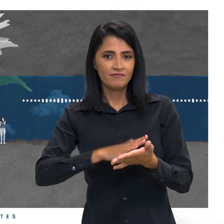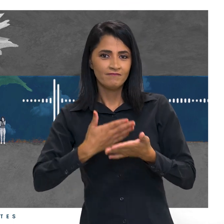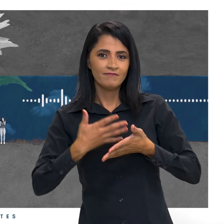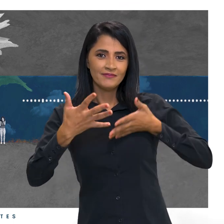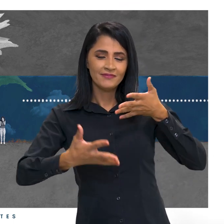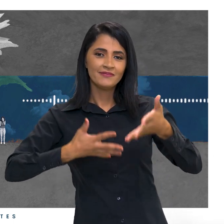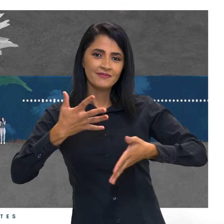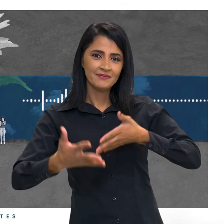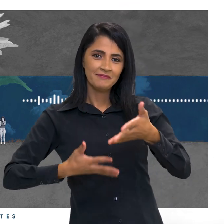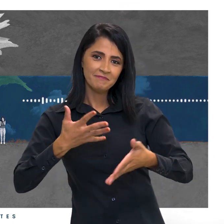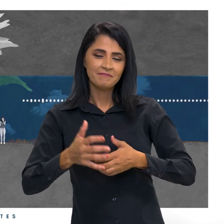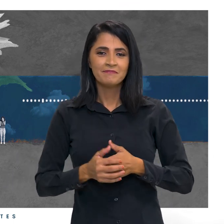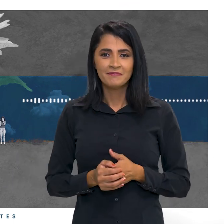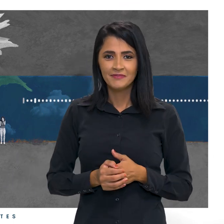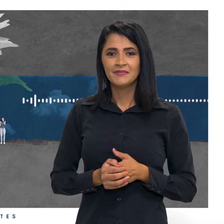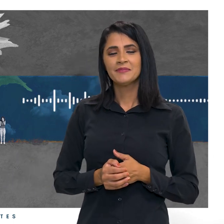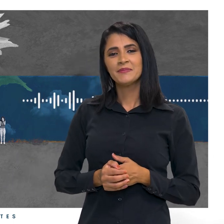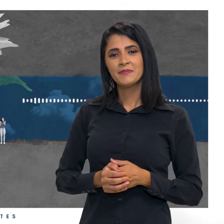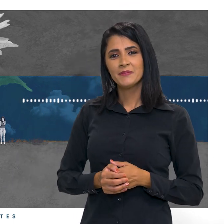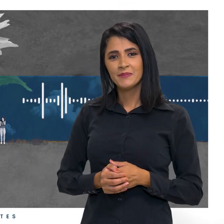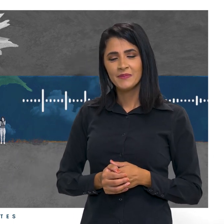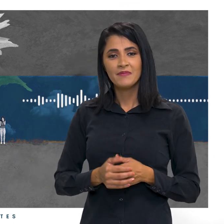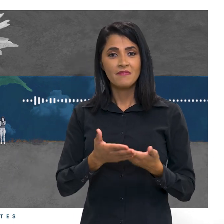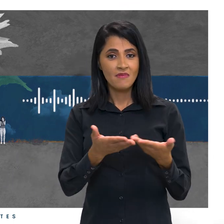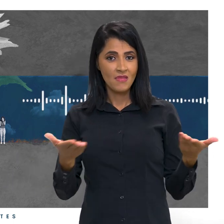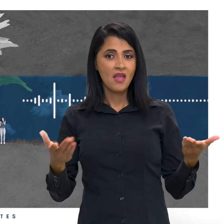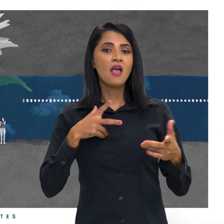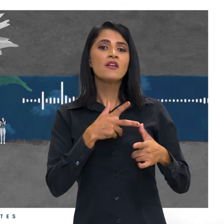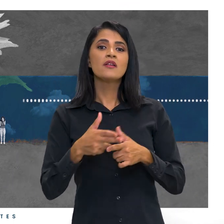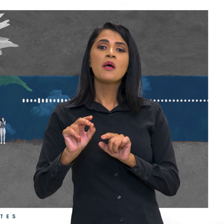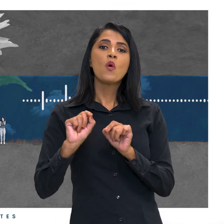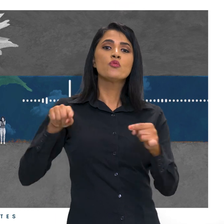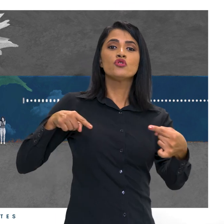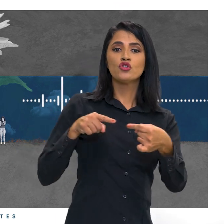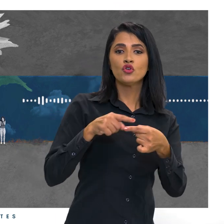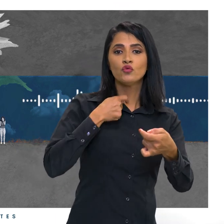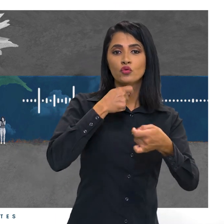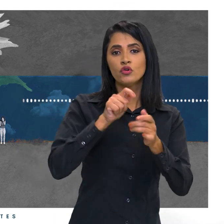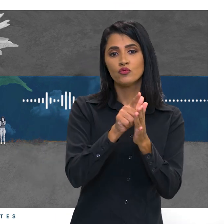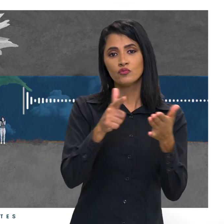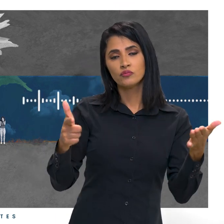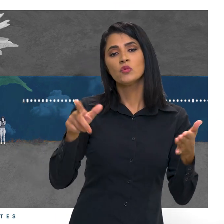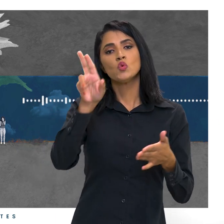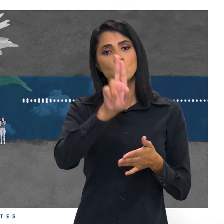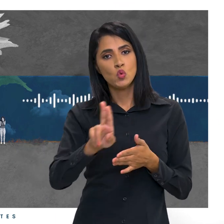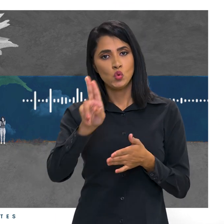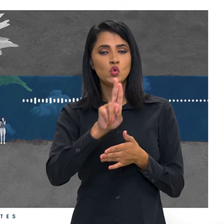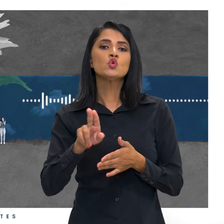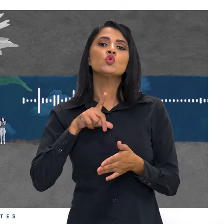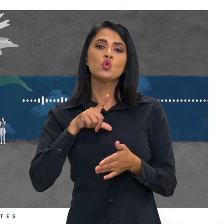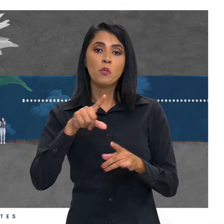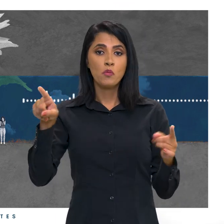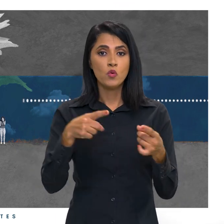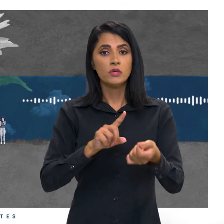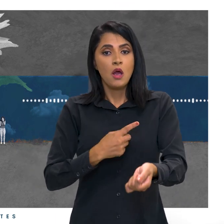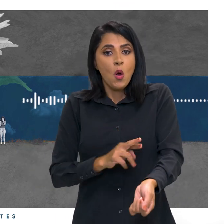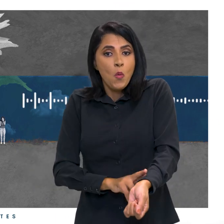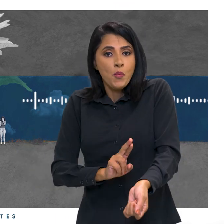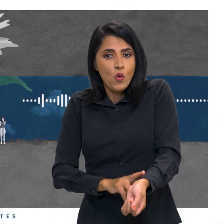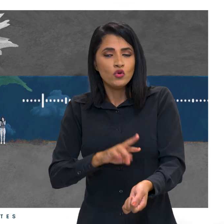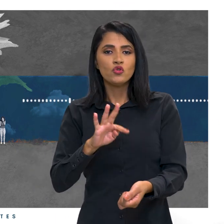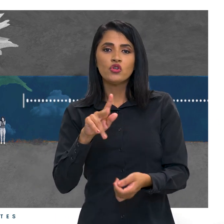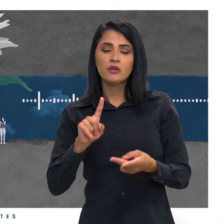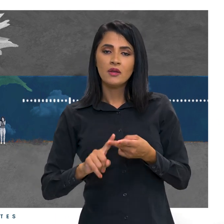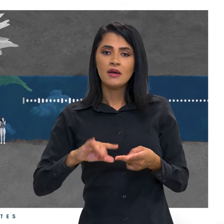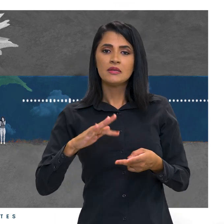brasileira de sinais, as libras. Esta série tem finalidade jornalística e usou trechos da música O Pulso, da banda Titãs e Scar,